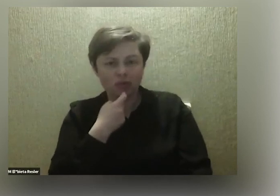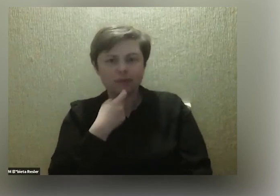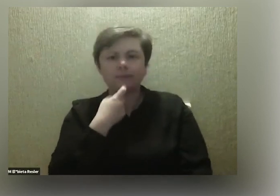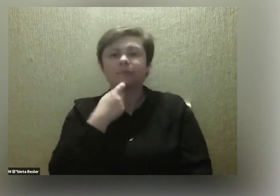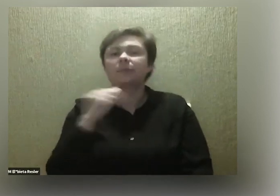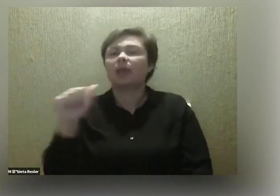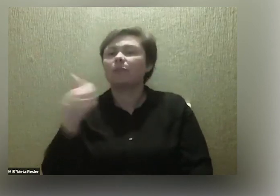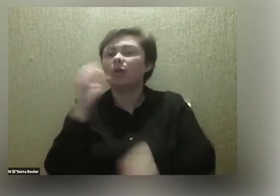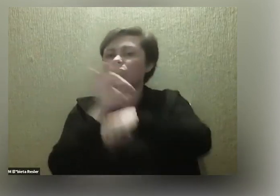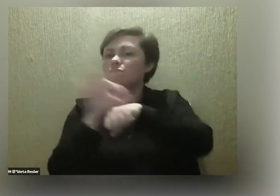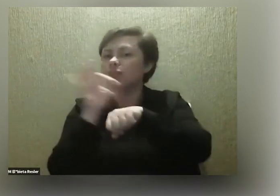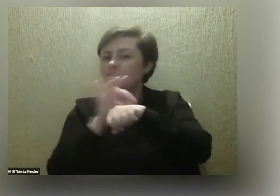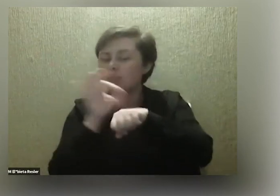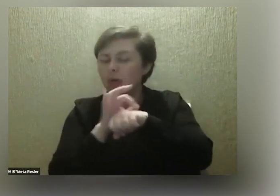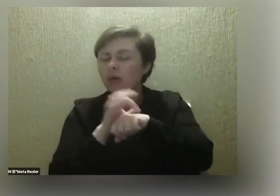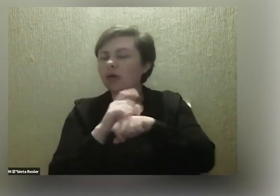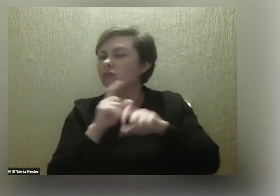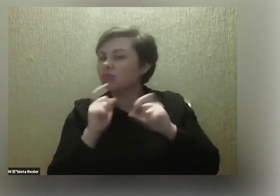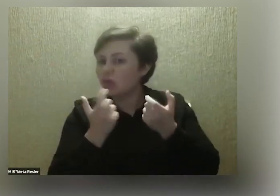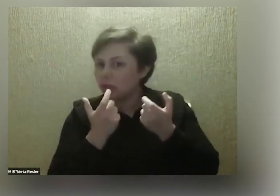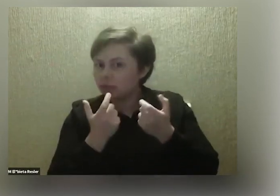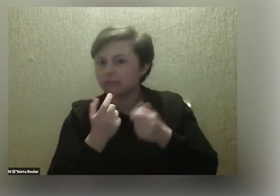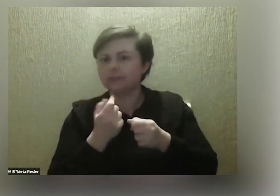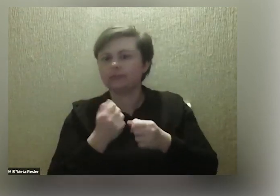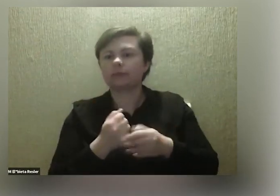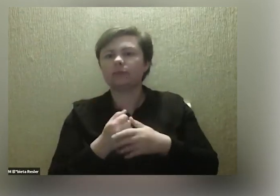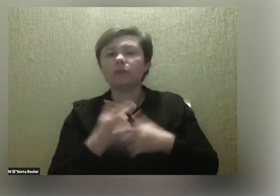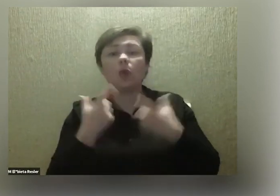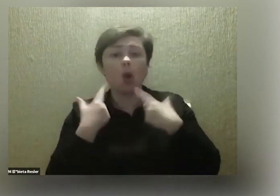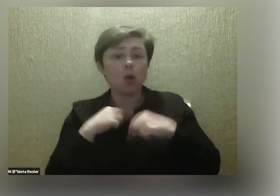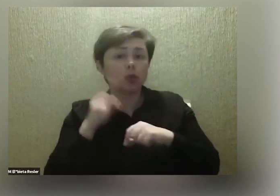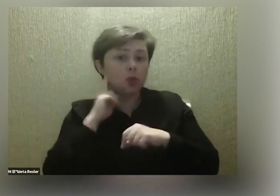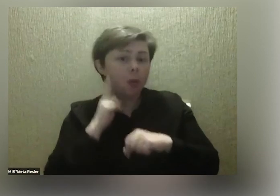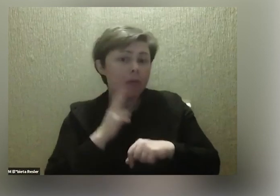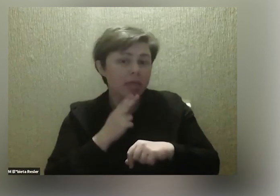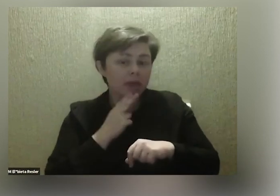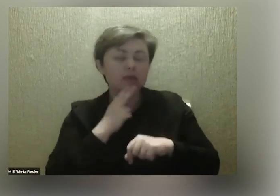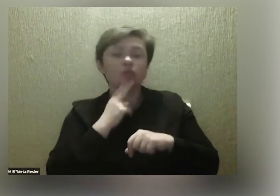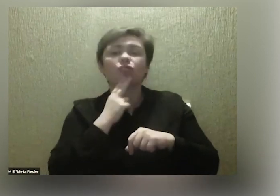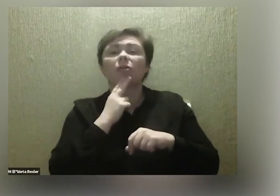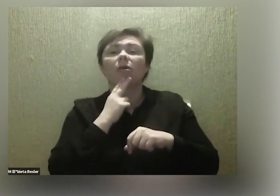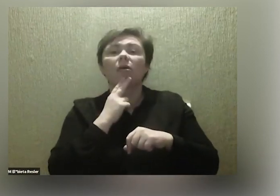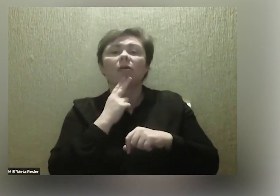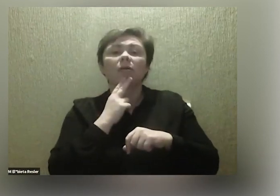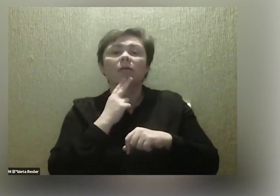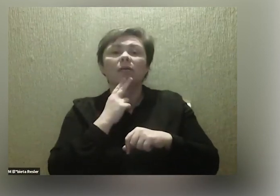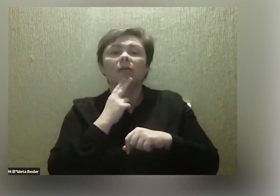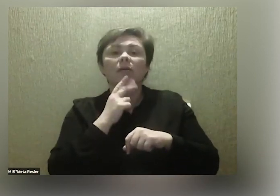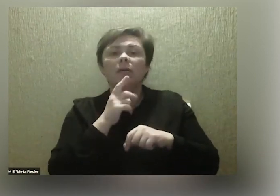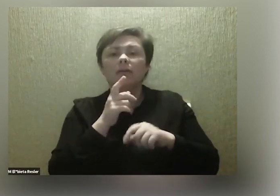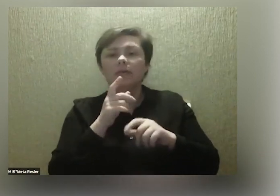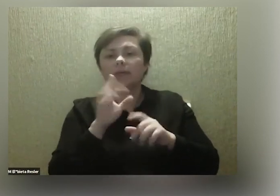Pierwszy projekt polegał na tym, że osoby niesłyszące w formie